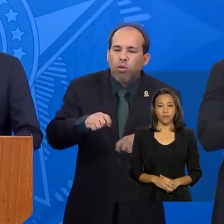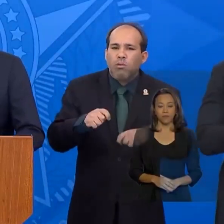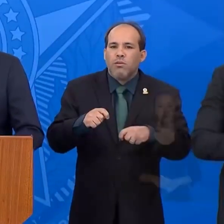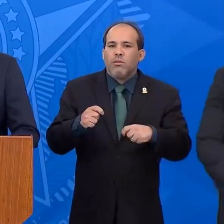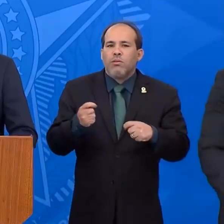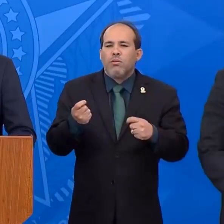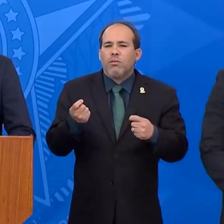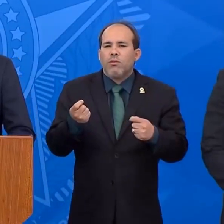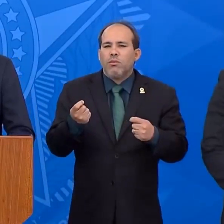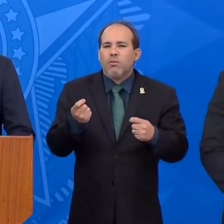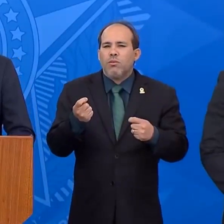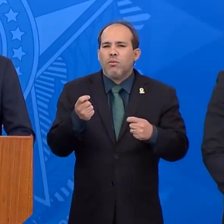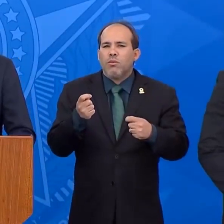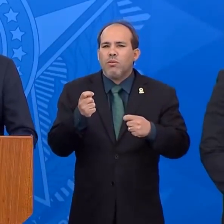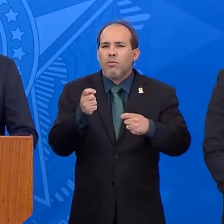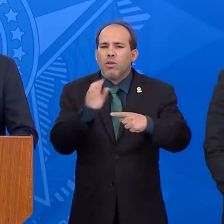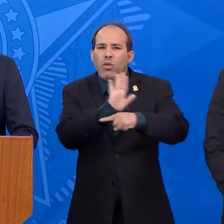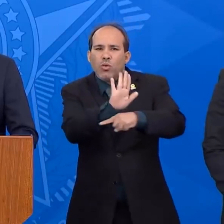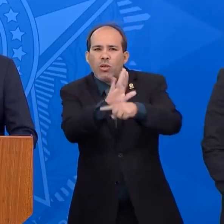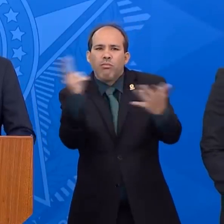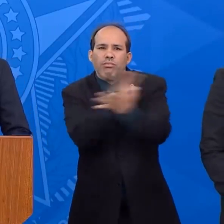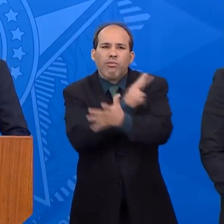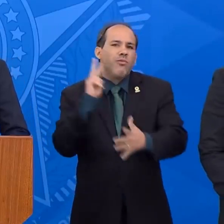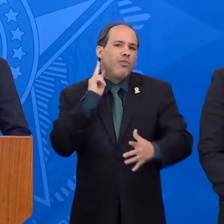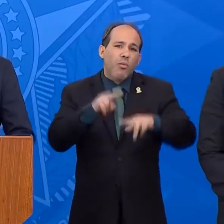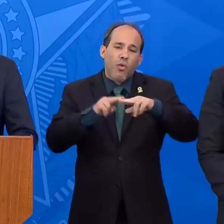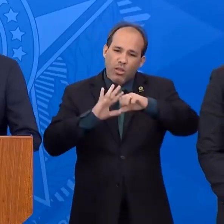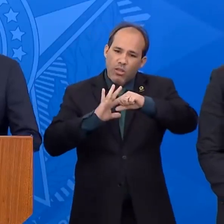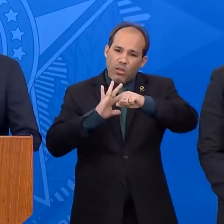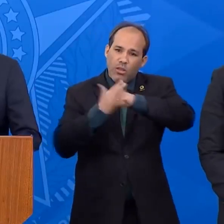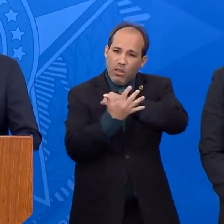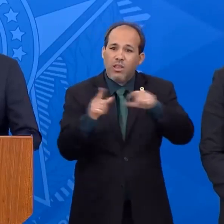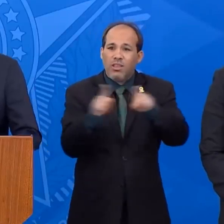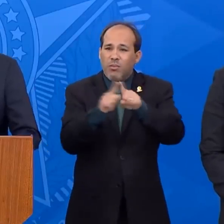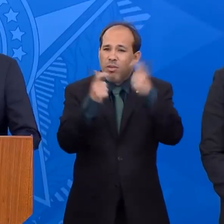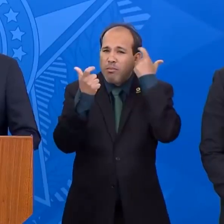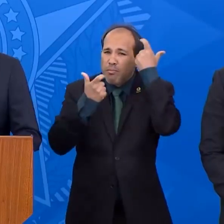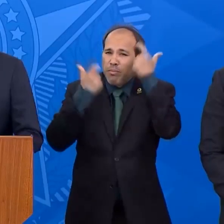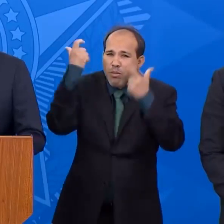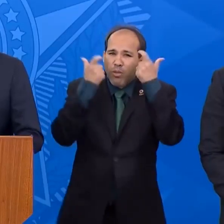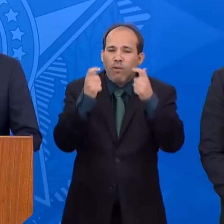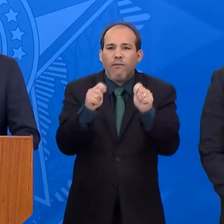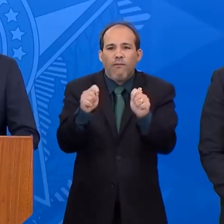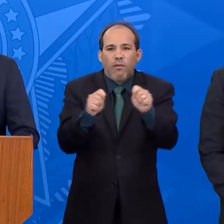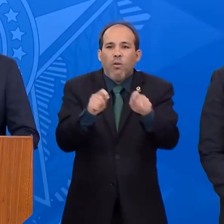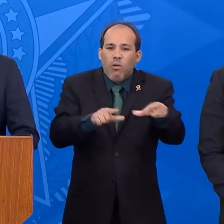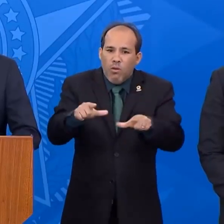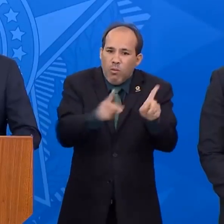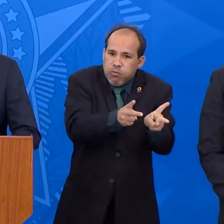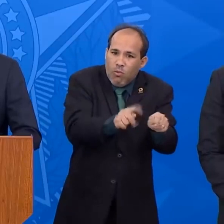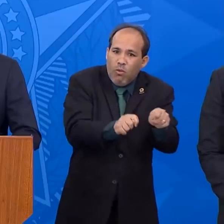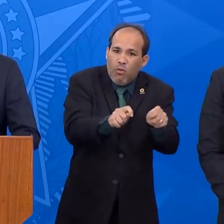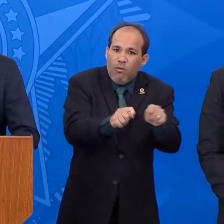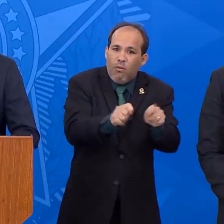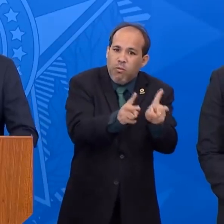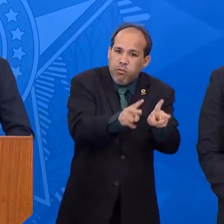as possíveis vítimas do coronavírus, também uma preocupação em manter os empregos. A